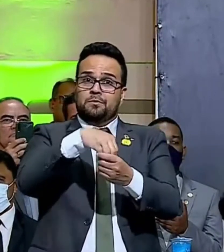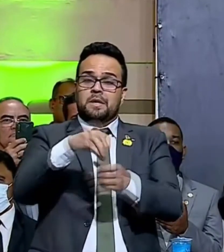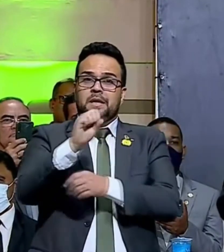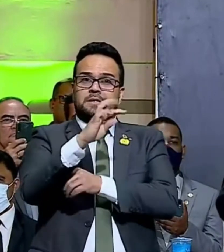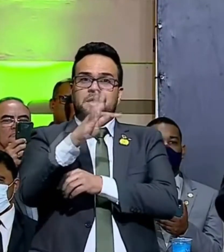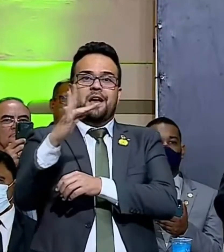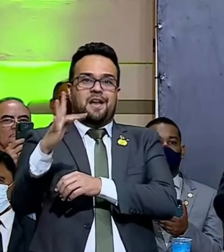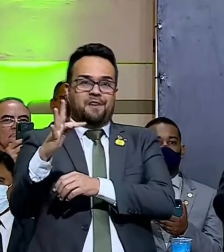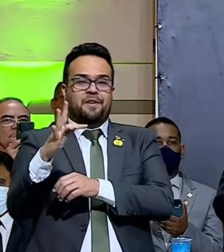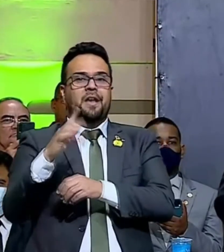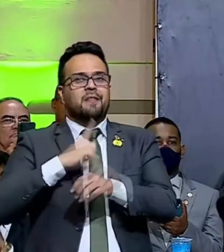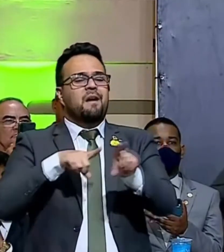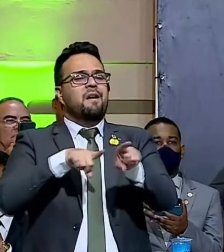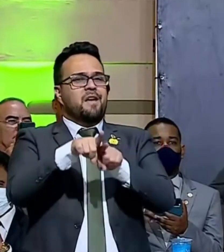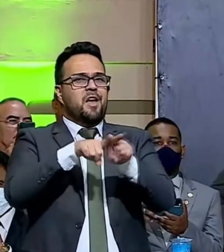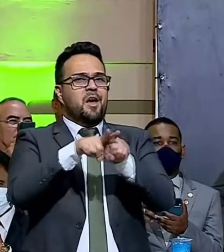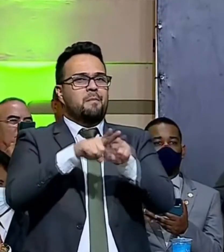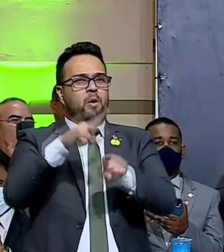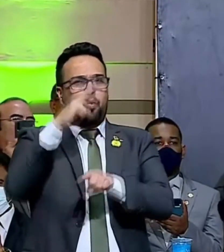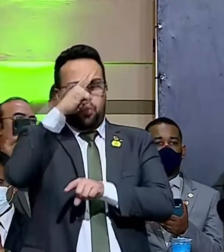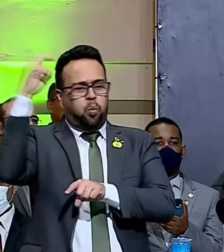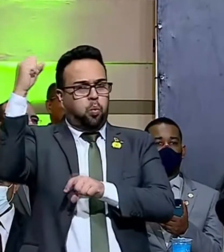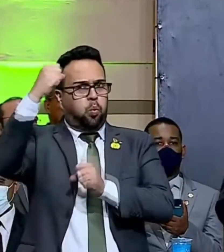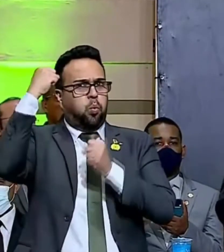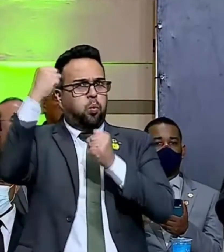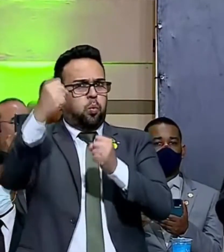irmão nosso, terrivelmente evangélico.